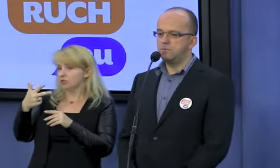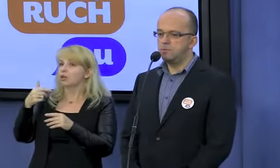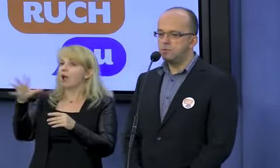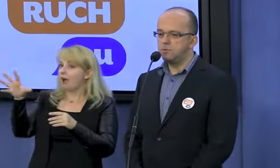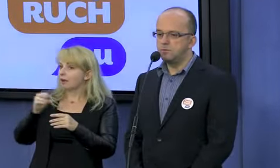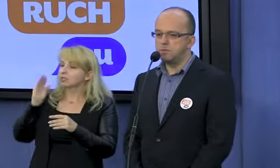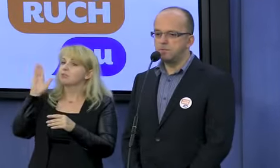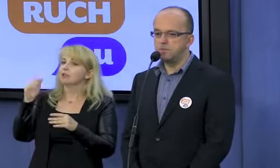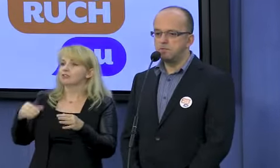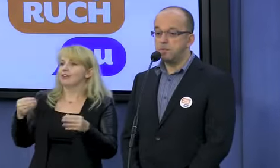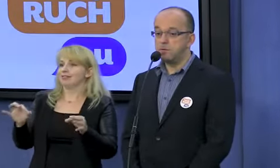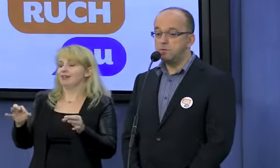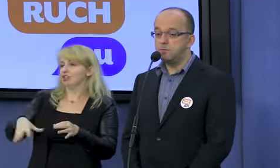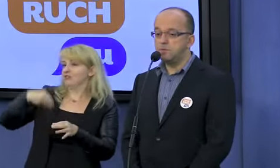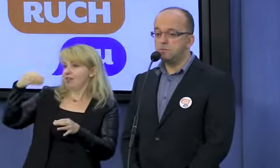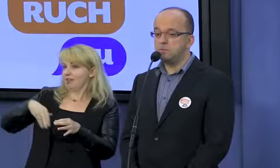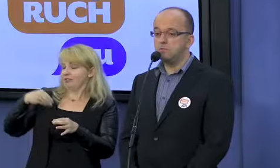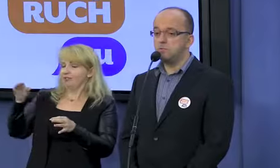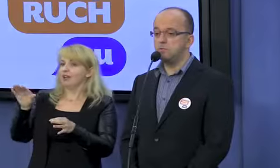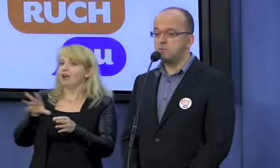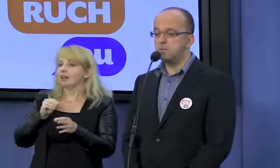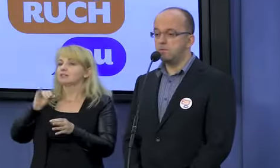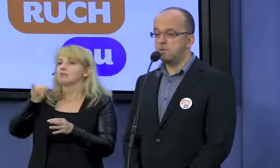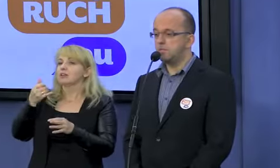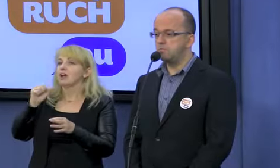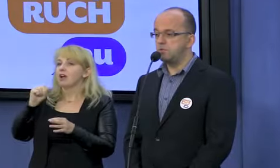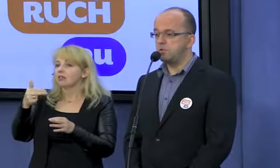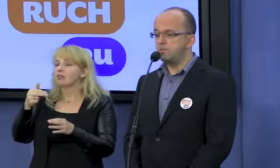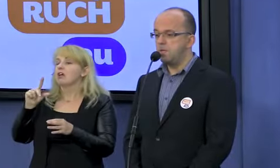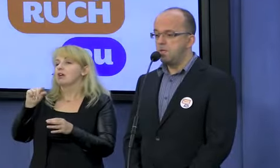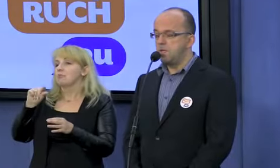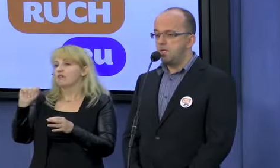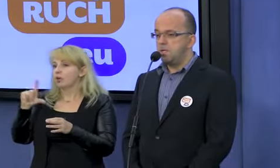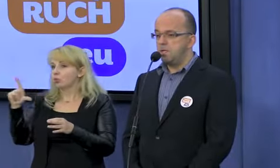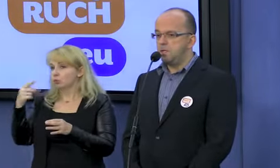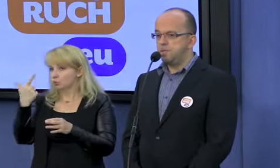Janem Pawłem II, który zresztą najgorliwiej tę instrukcję wprowadzał w życie.